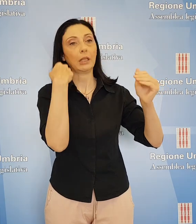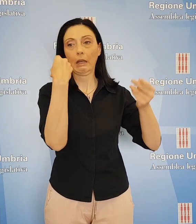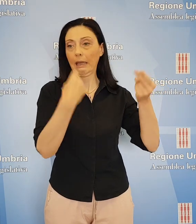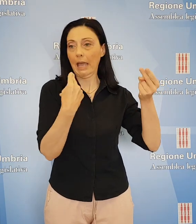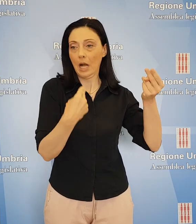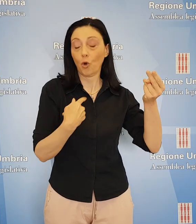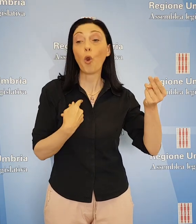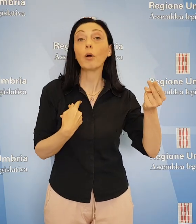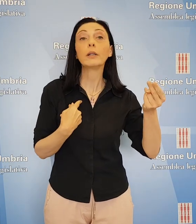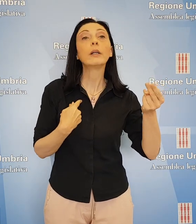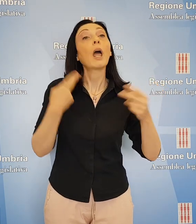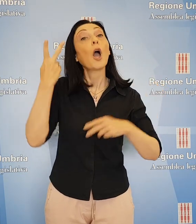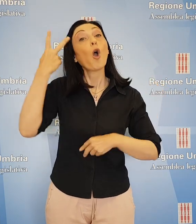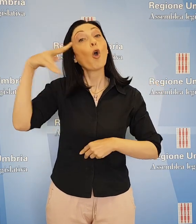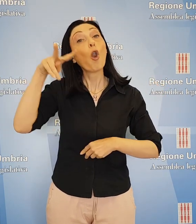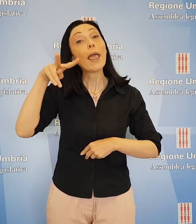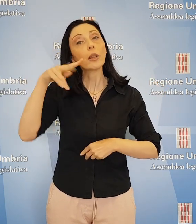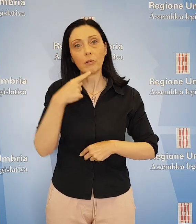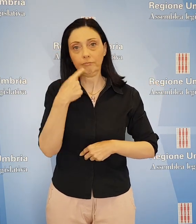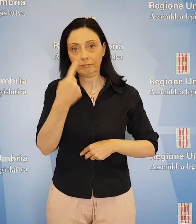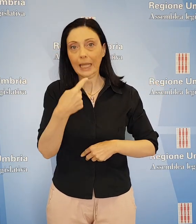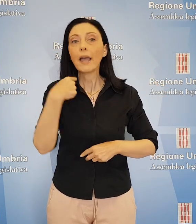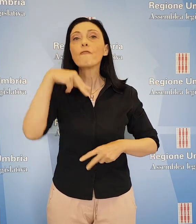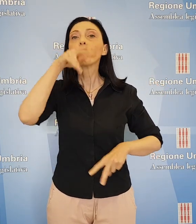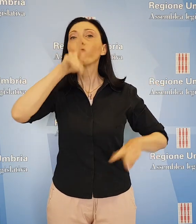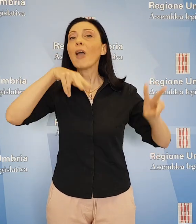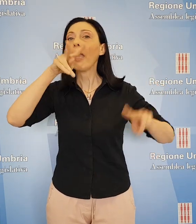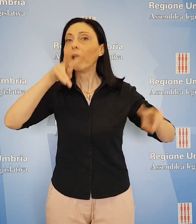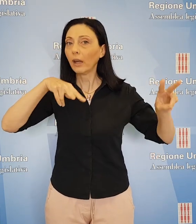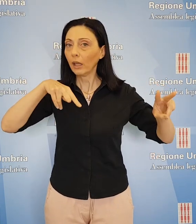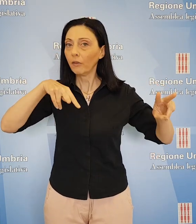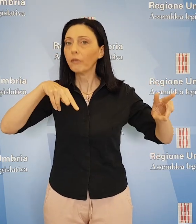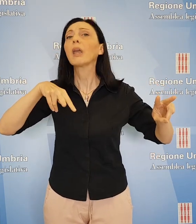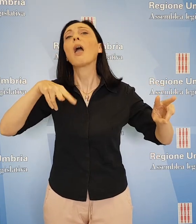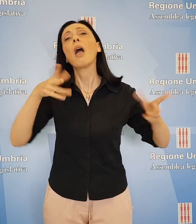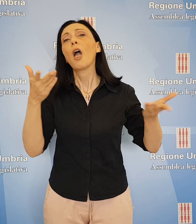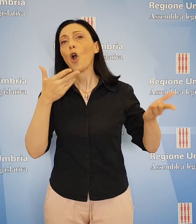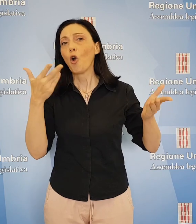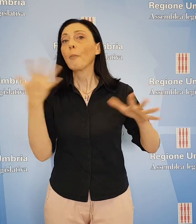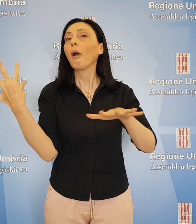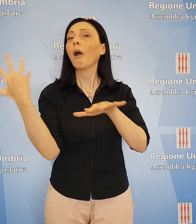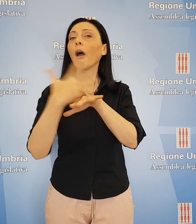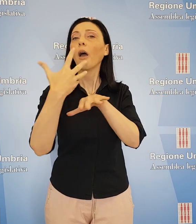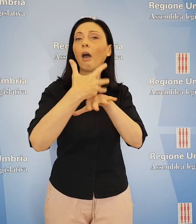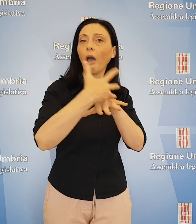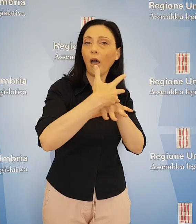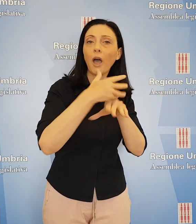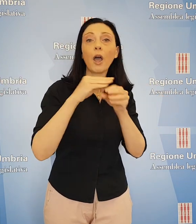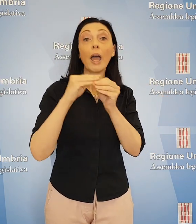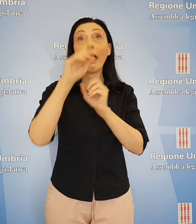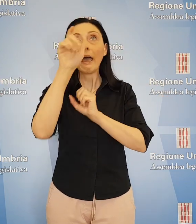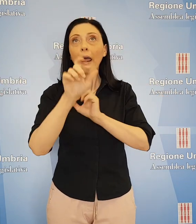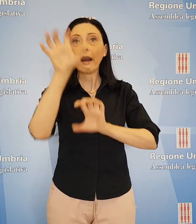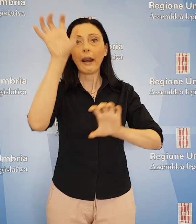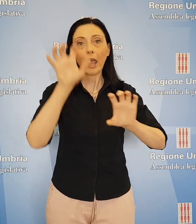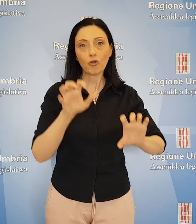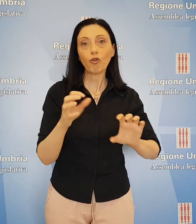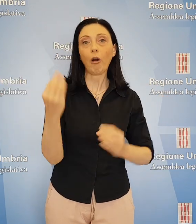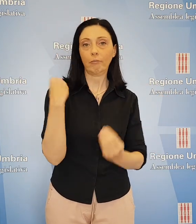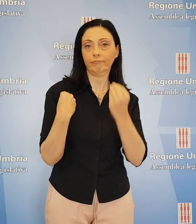calcolo. Verificheremo, ha assicurato l'assessore, l'opportunità di ulteriori interventi attraverso la richiesta di tutte le regioni in